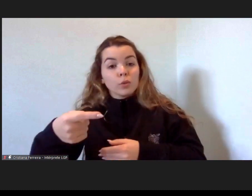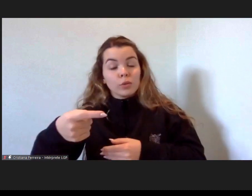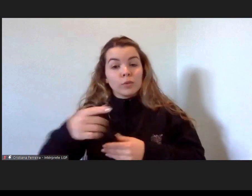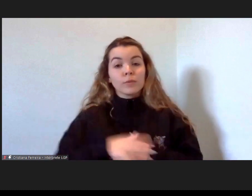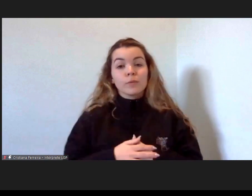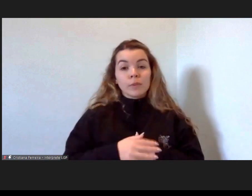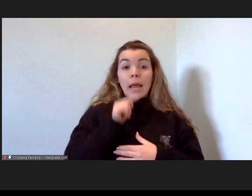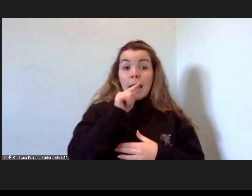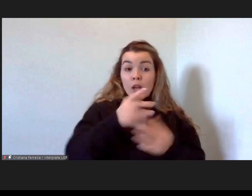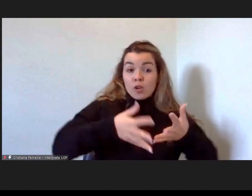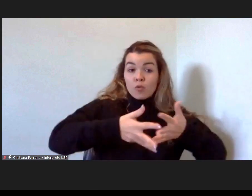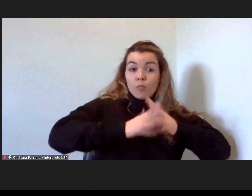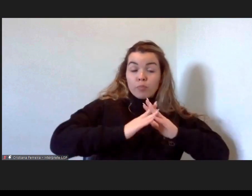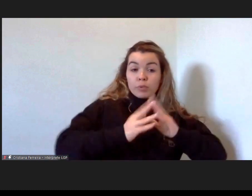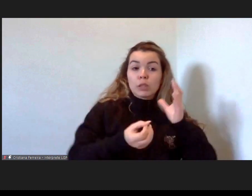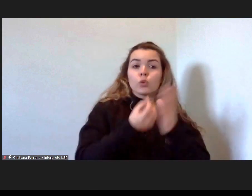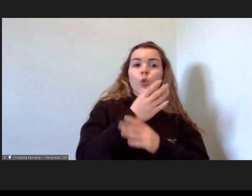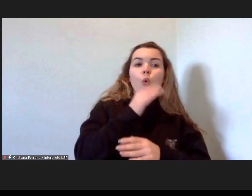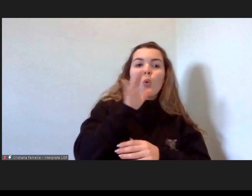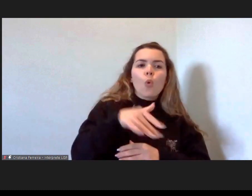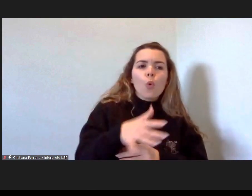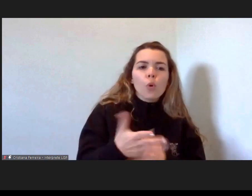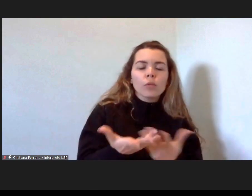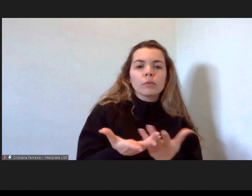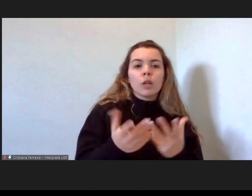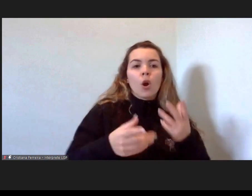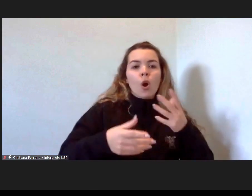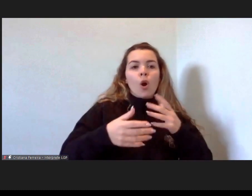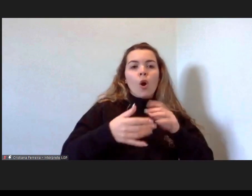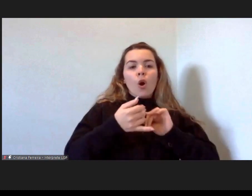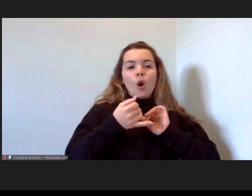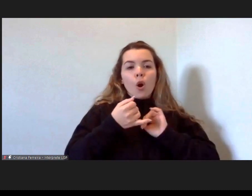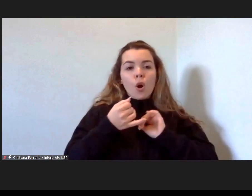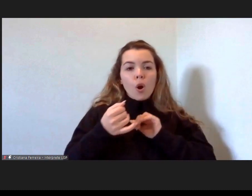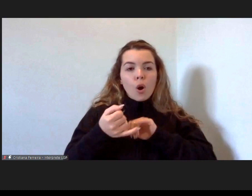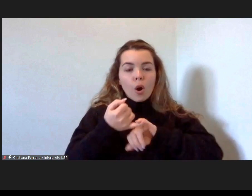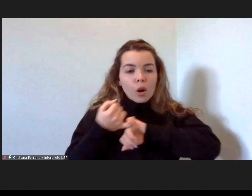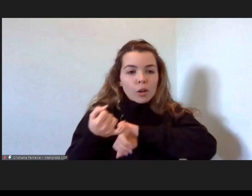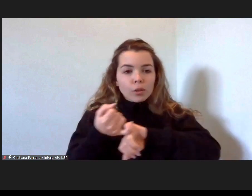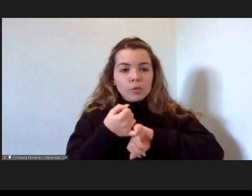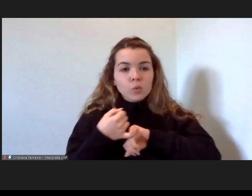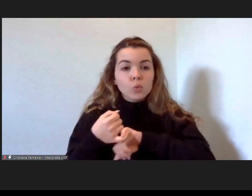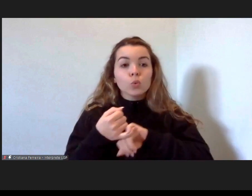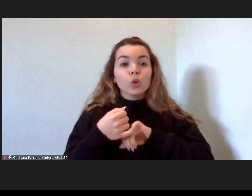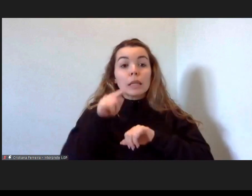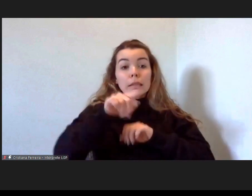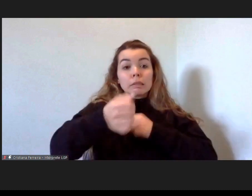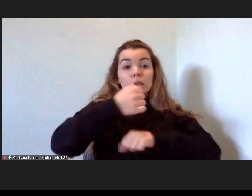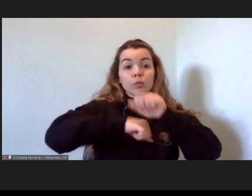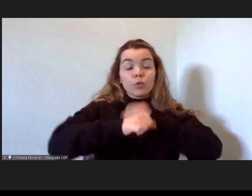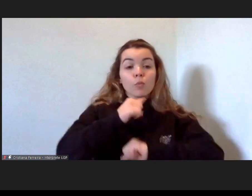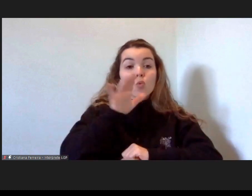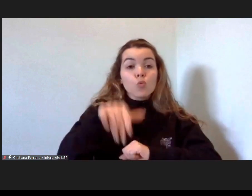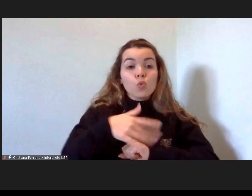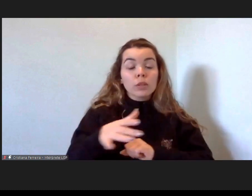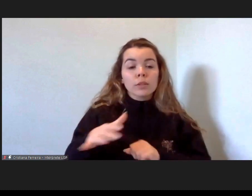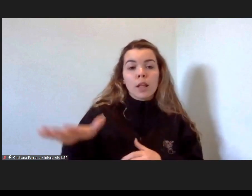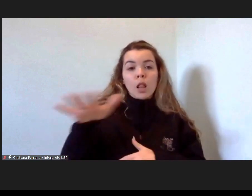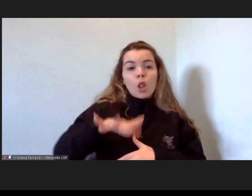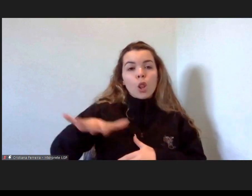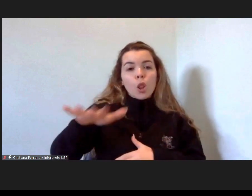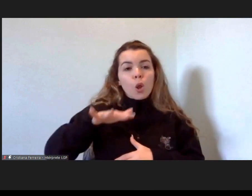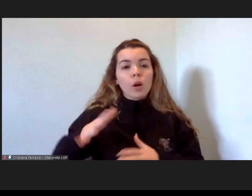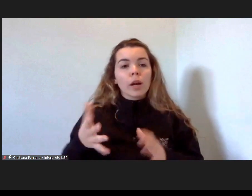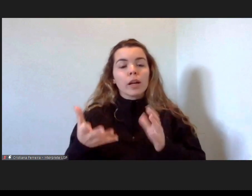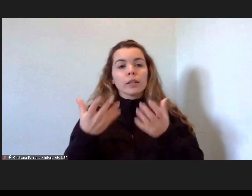estas estruturas surgem, estas organizações e este movimento é o lugar da colaboração, é o lugar da empatia,